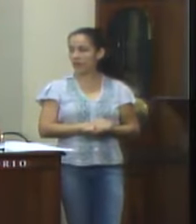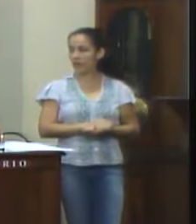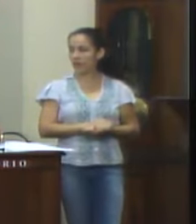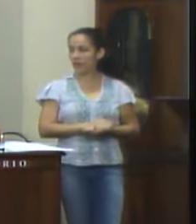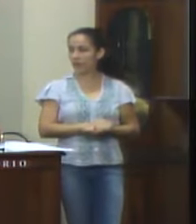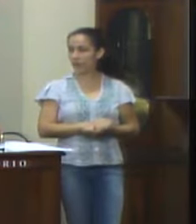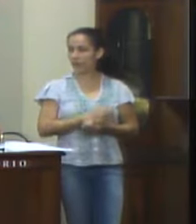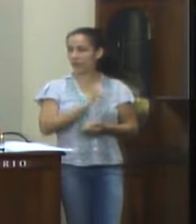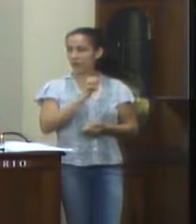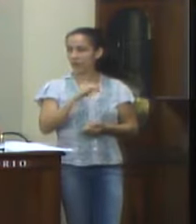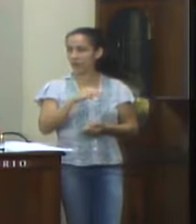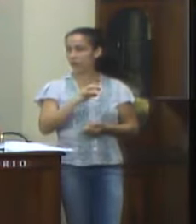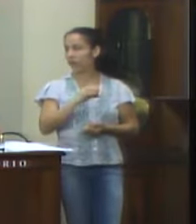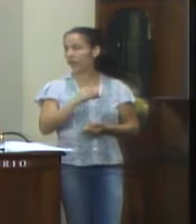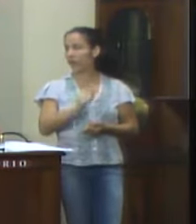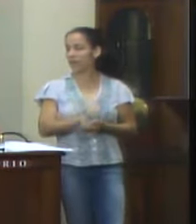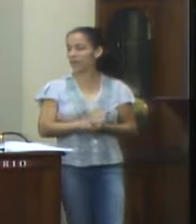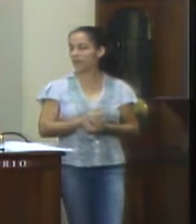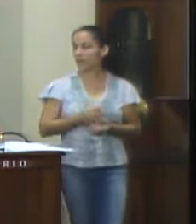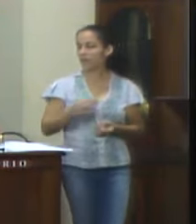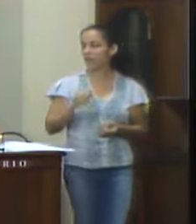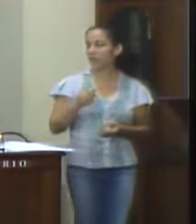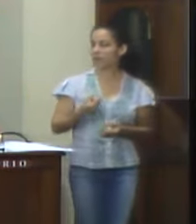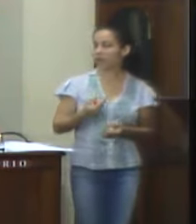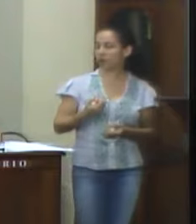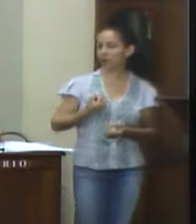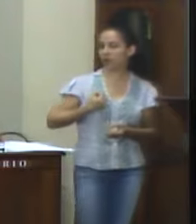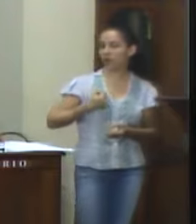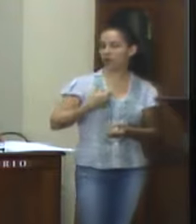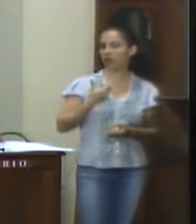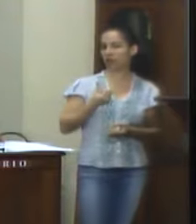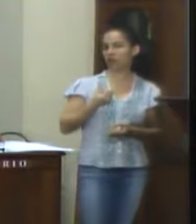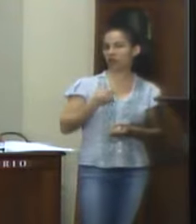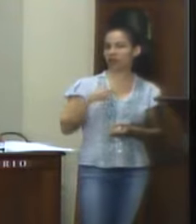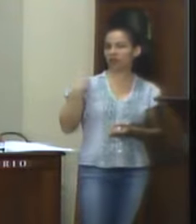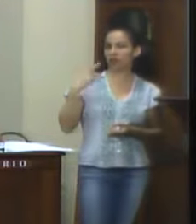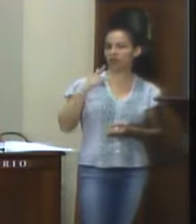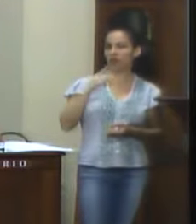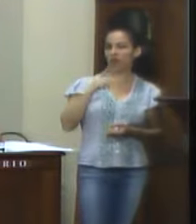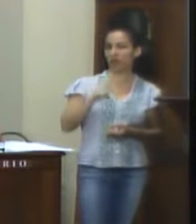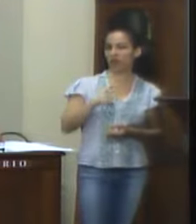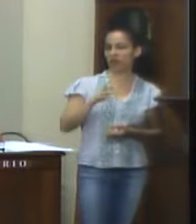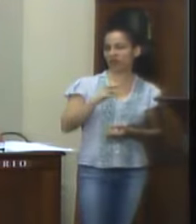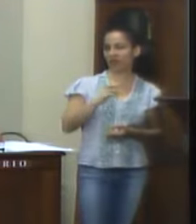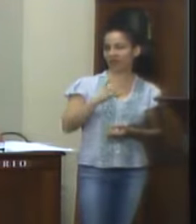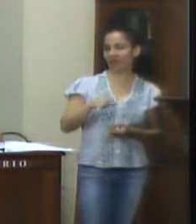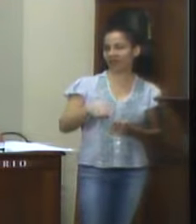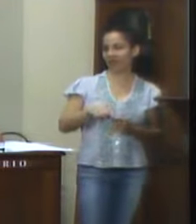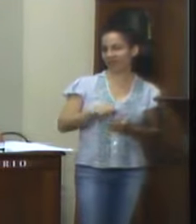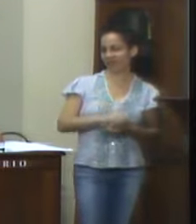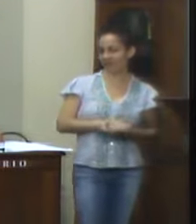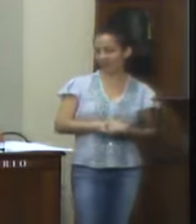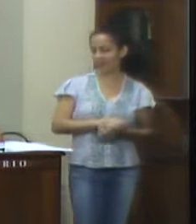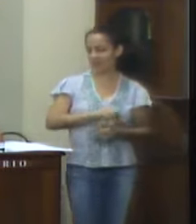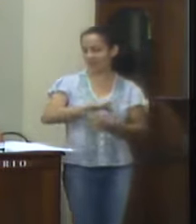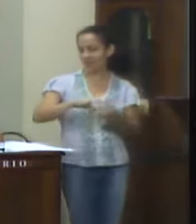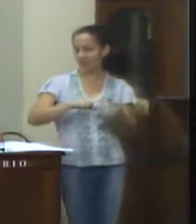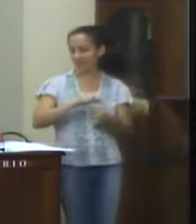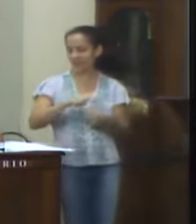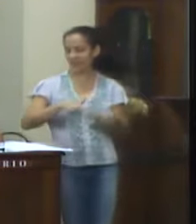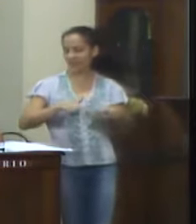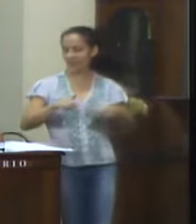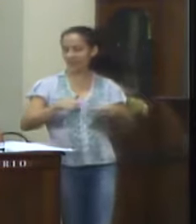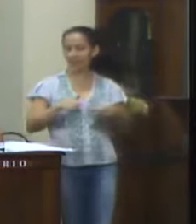Emenda número 6, Vereador Rafael de Oliveira Tavares. Fica alterado no programa de